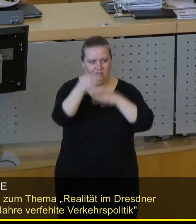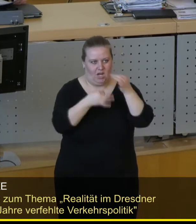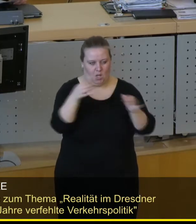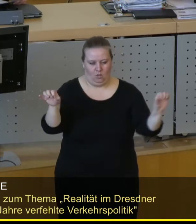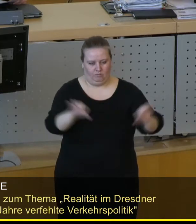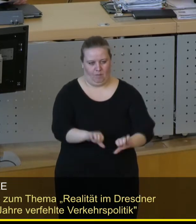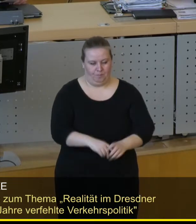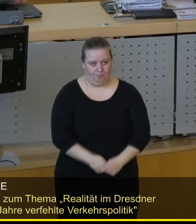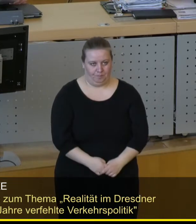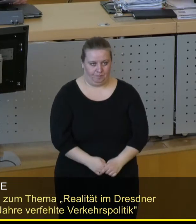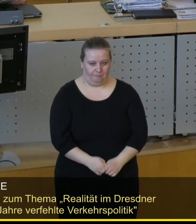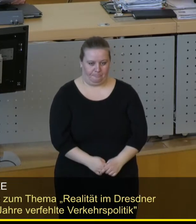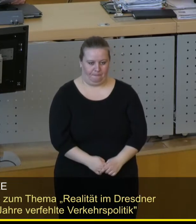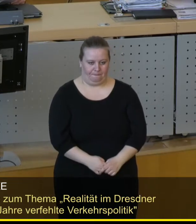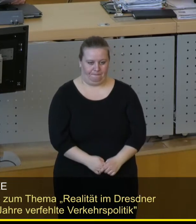einfach sinkt.